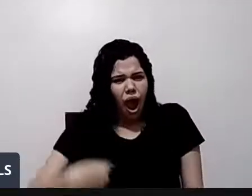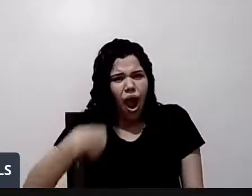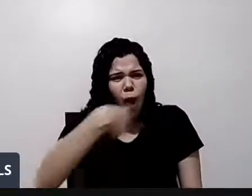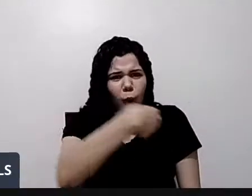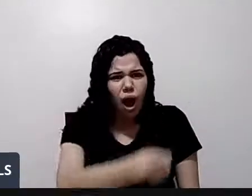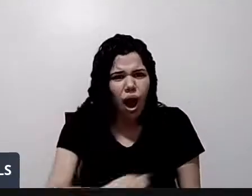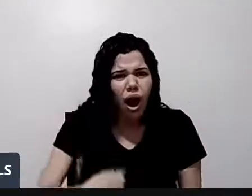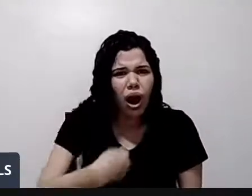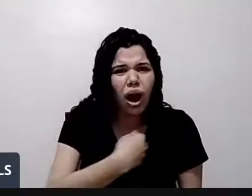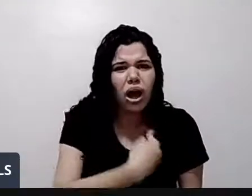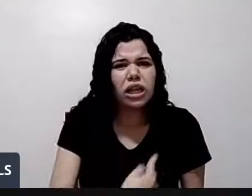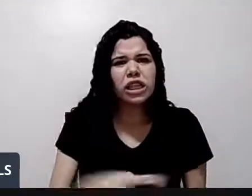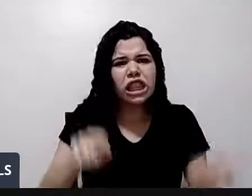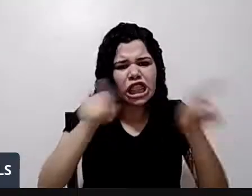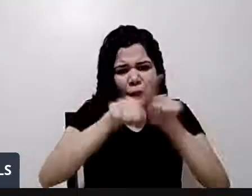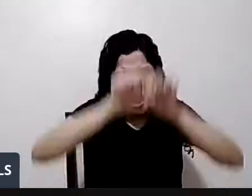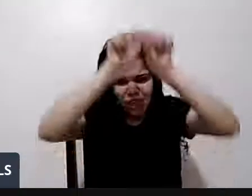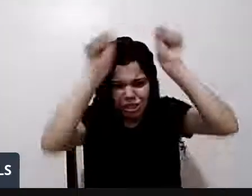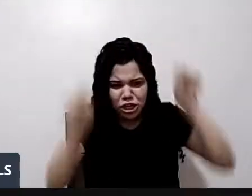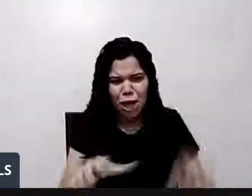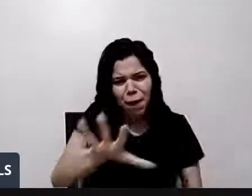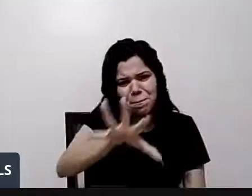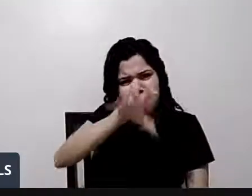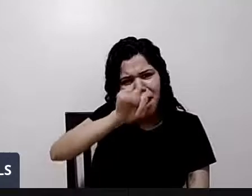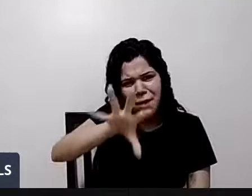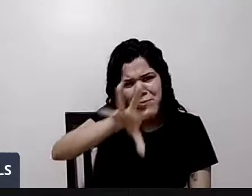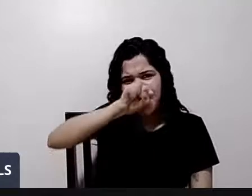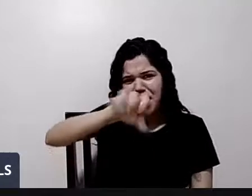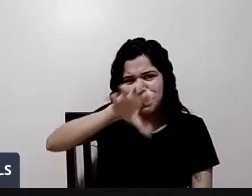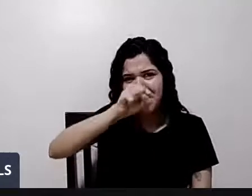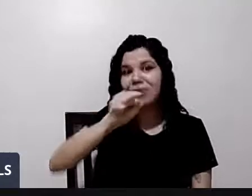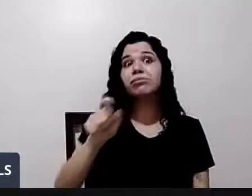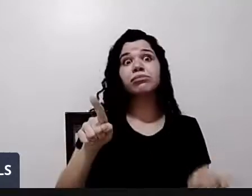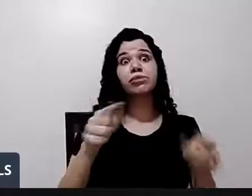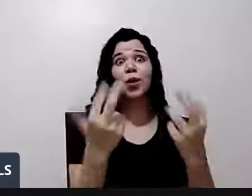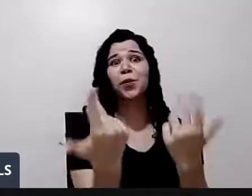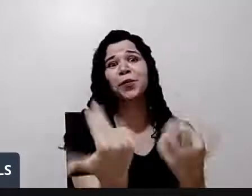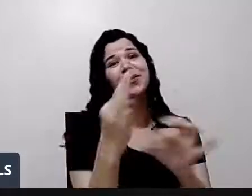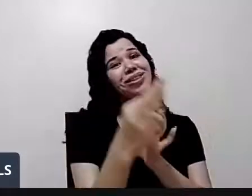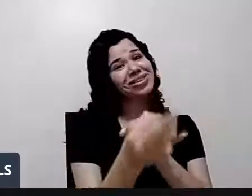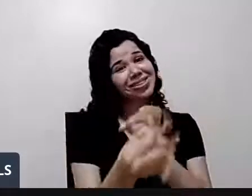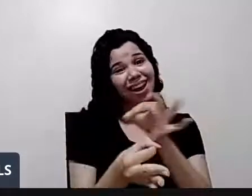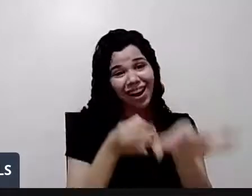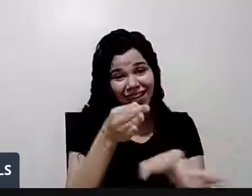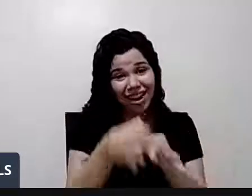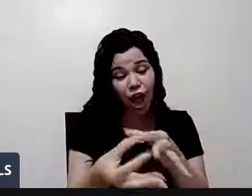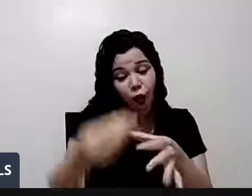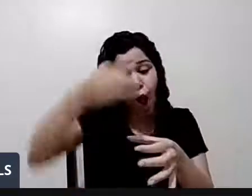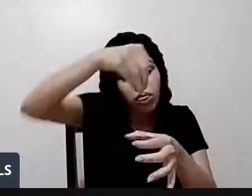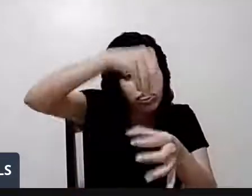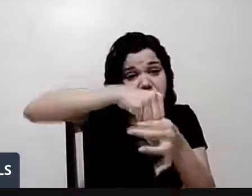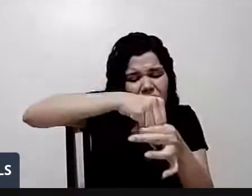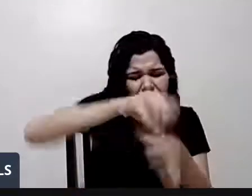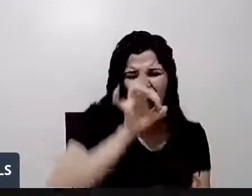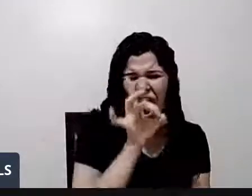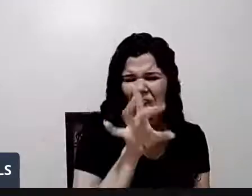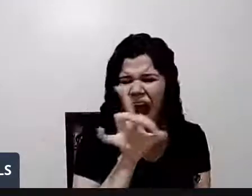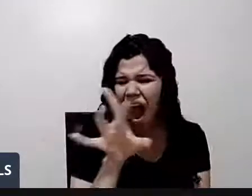respiratório? A célula também. Dentro de cada célula haverá